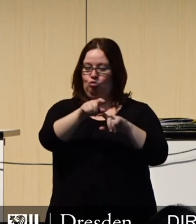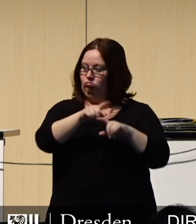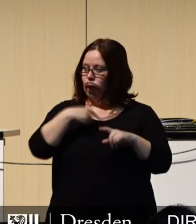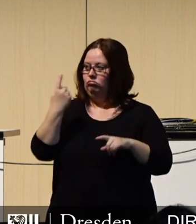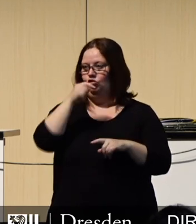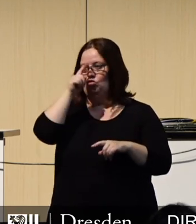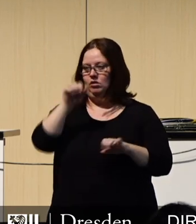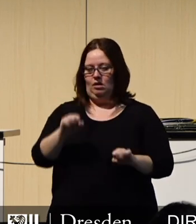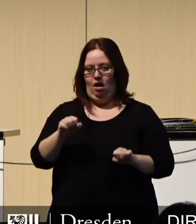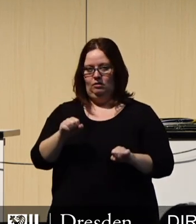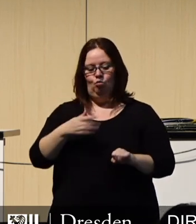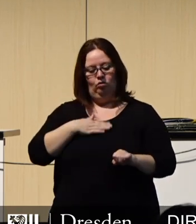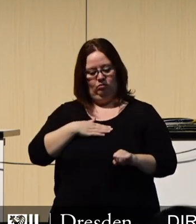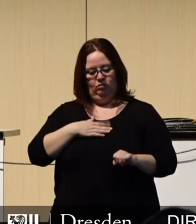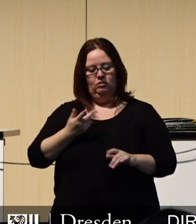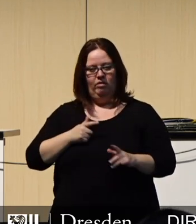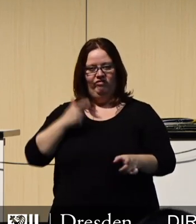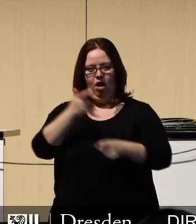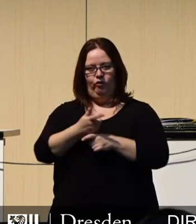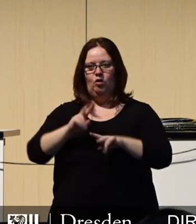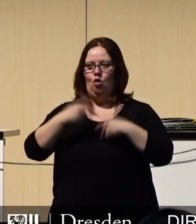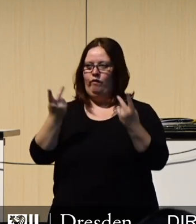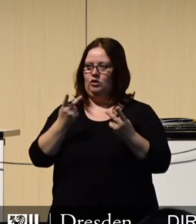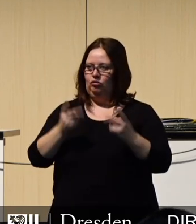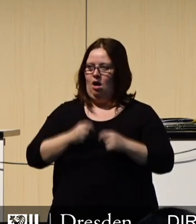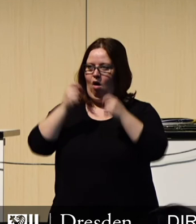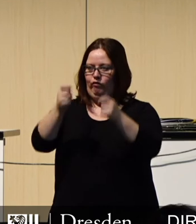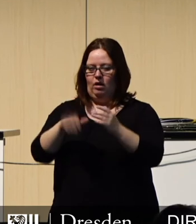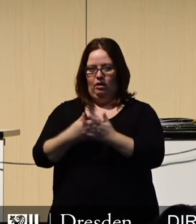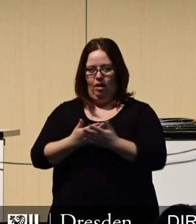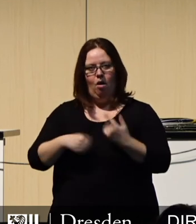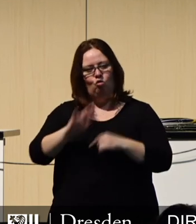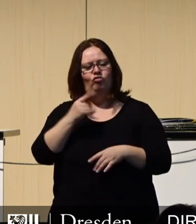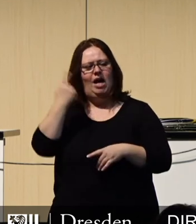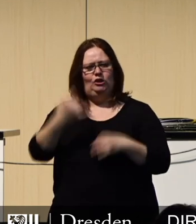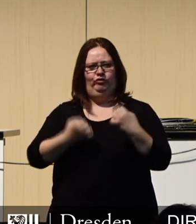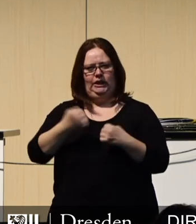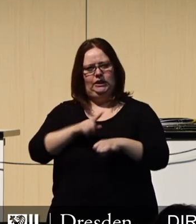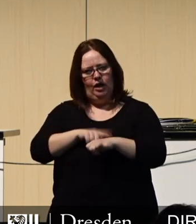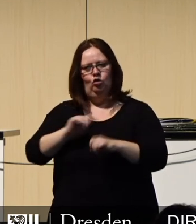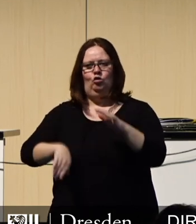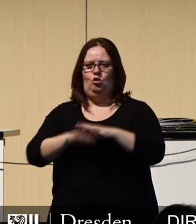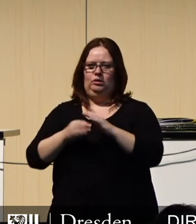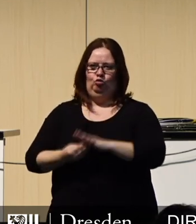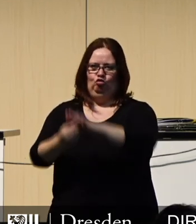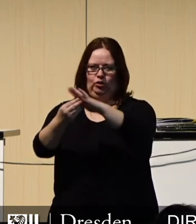sagen, dass wir unserer Verantwortung als öffentlicher Auftraggeber auch in diesen schwierigen Zeiten gerecht werden.